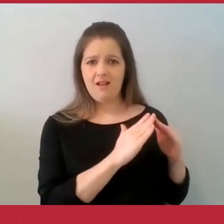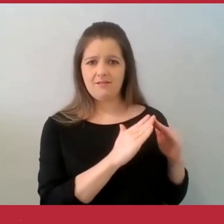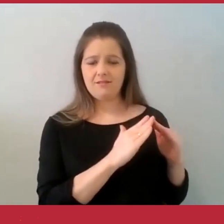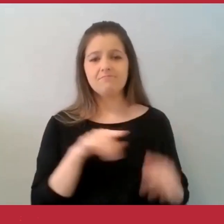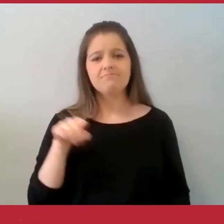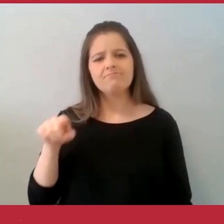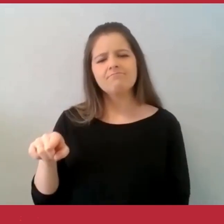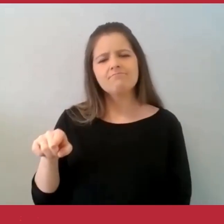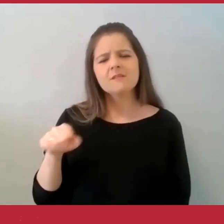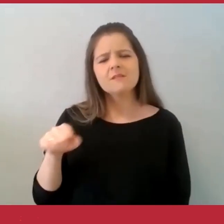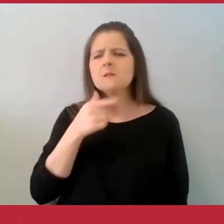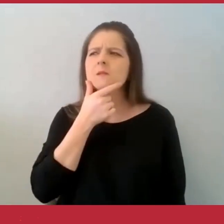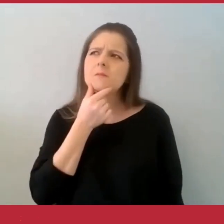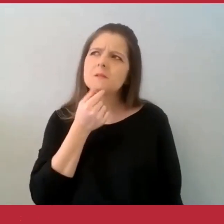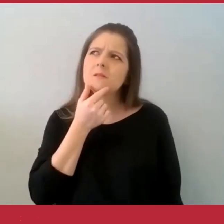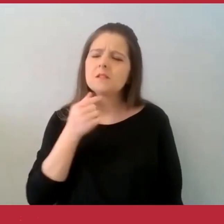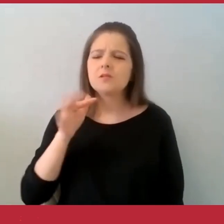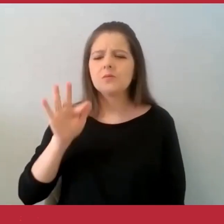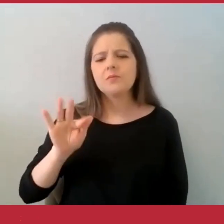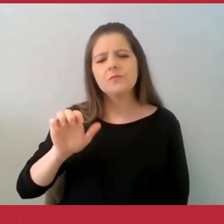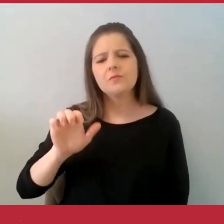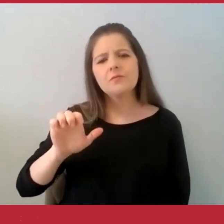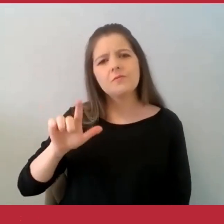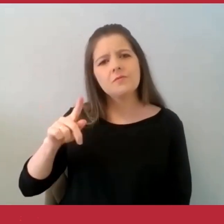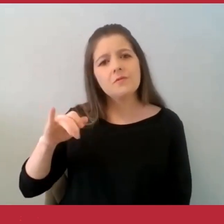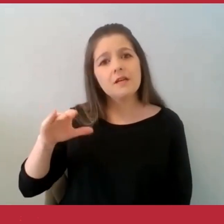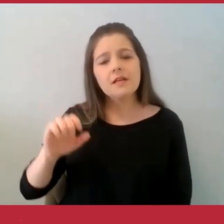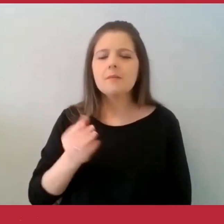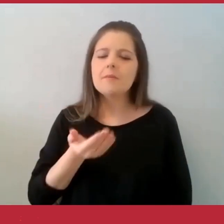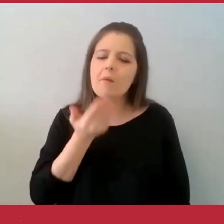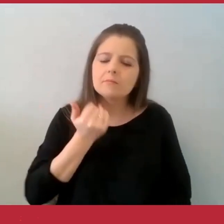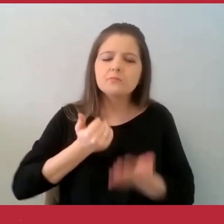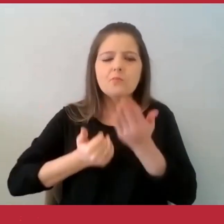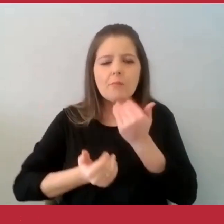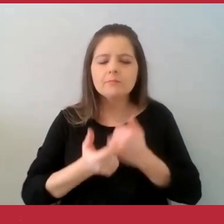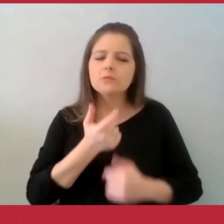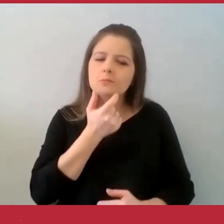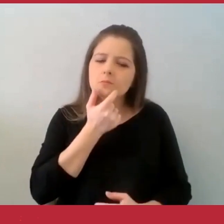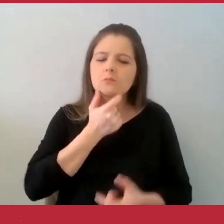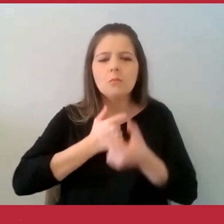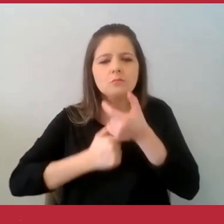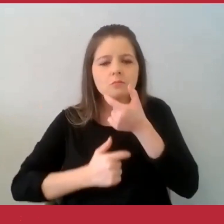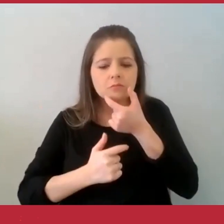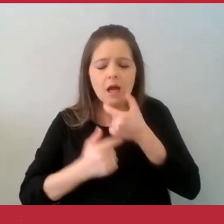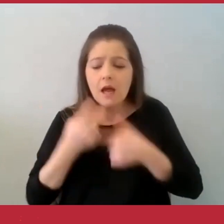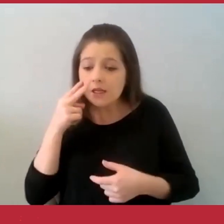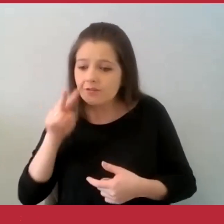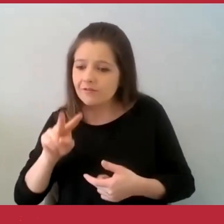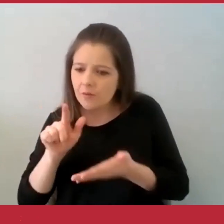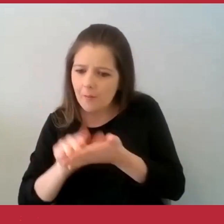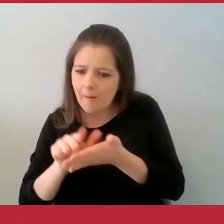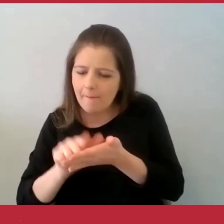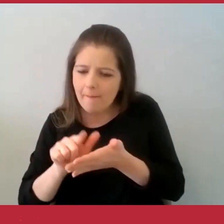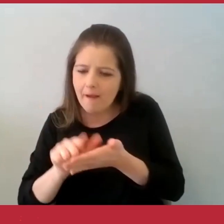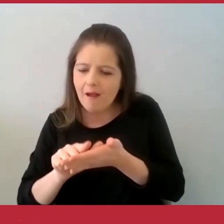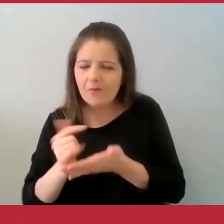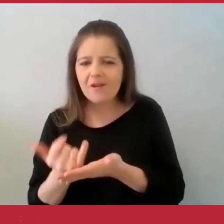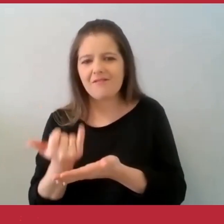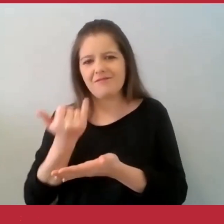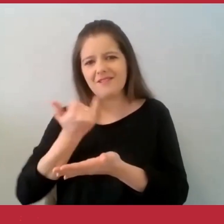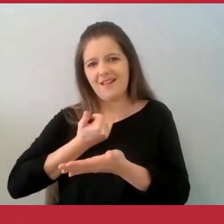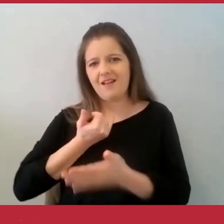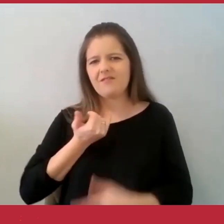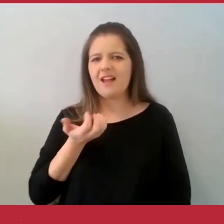começou a comer os biscoitos. Foi quando ele viu o bilhete, que dizia, se você quiser ter um bom